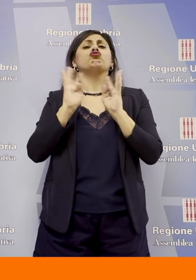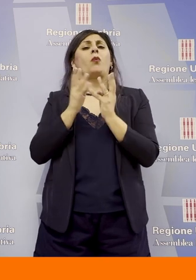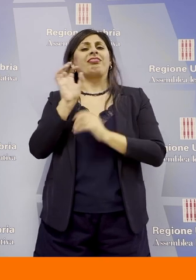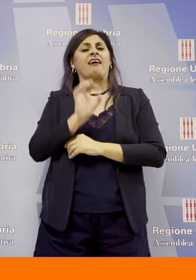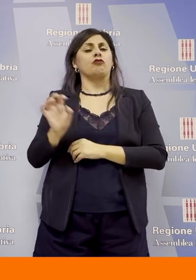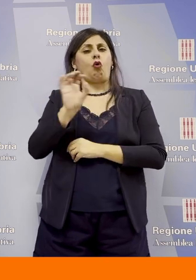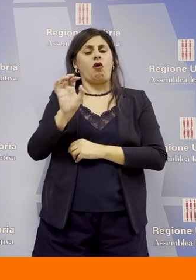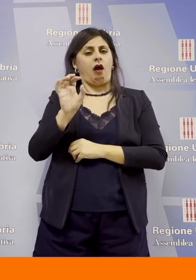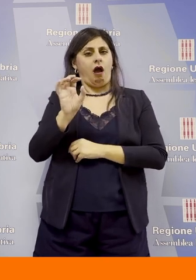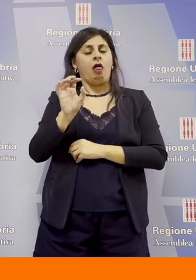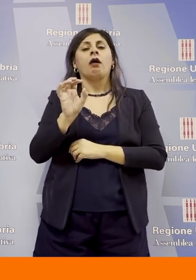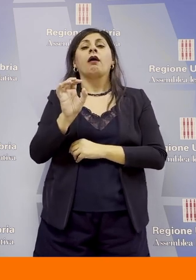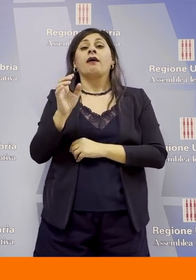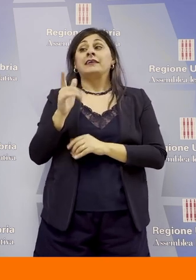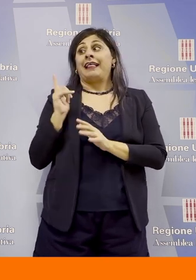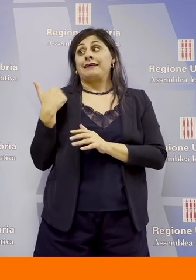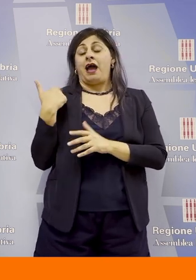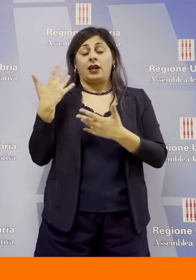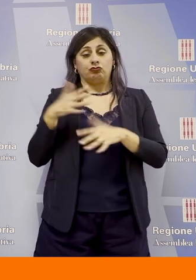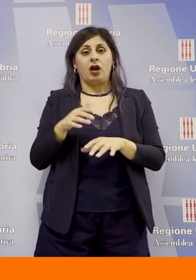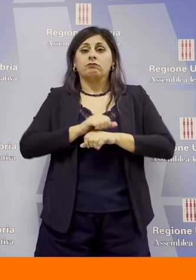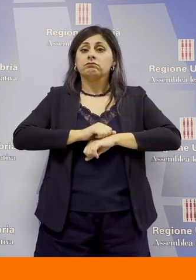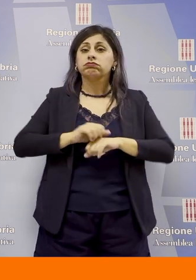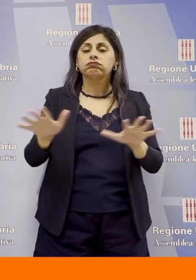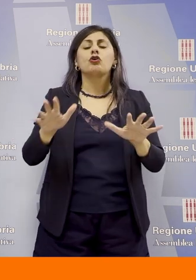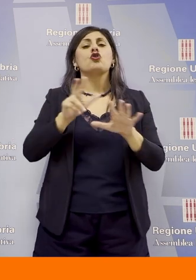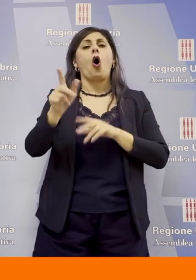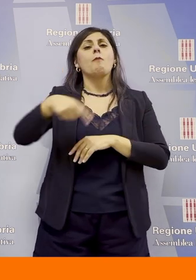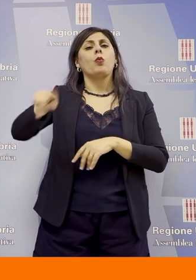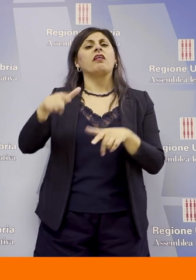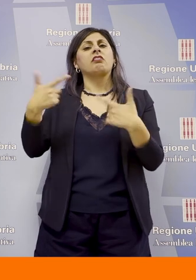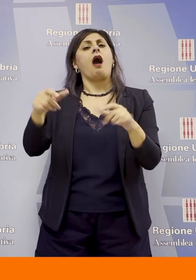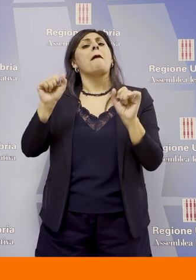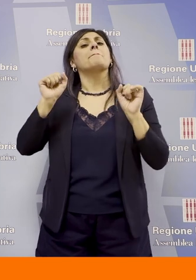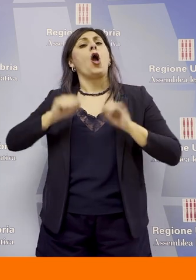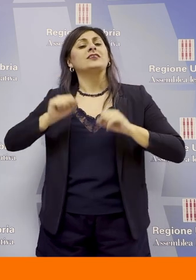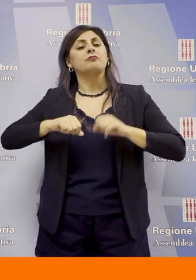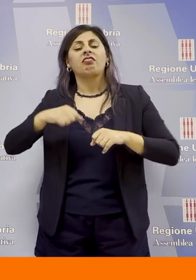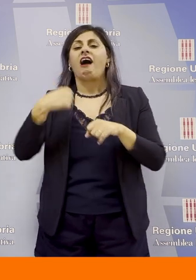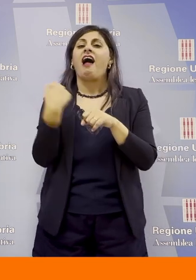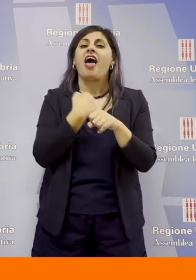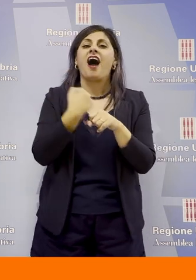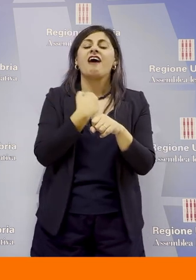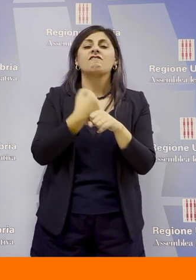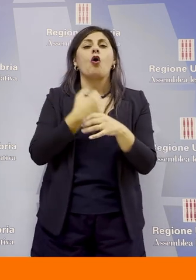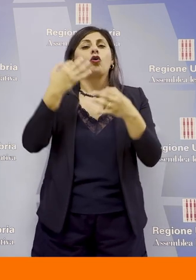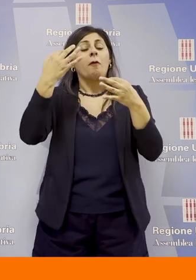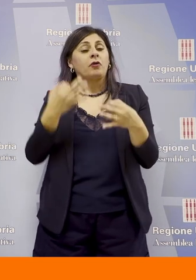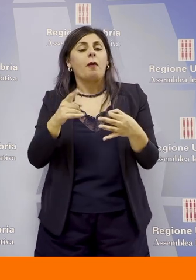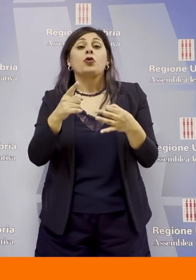nelle scorse settimane che proprio darà ai comuni l'opportunità di lavorare per un incremento della produzione